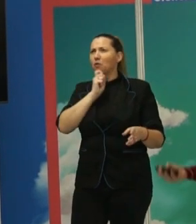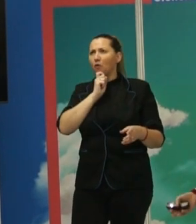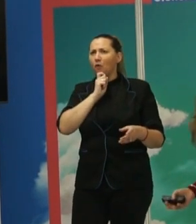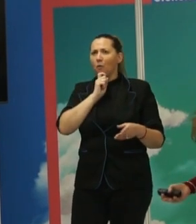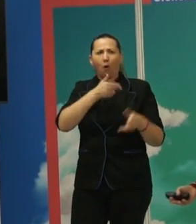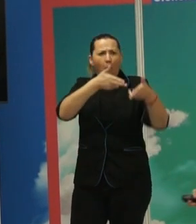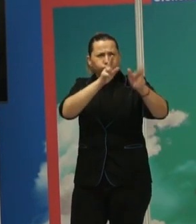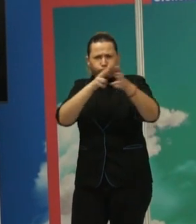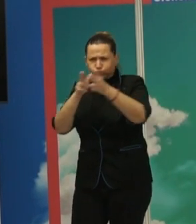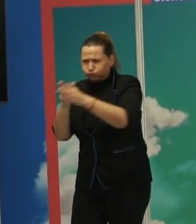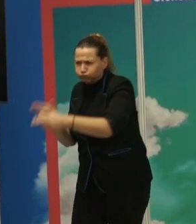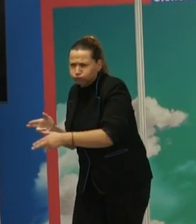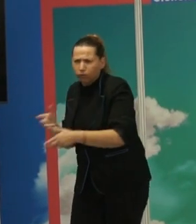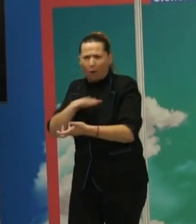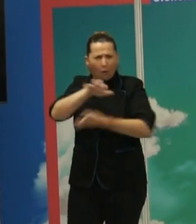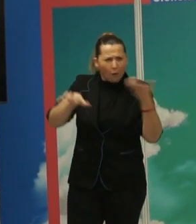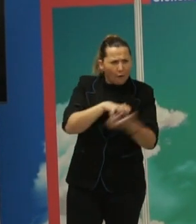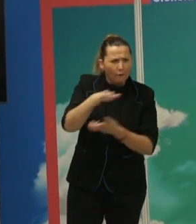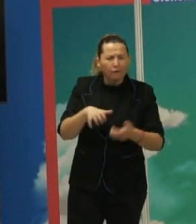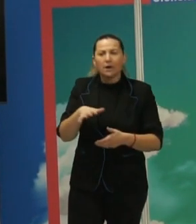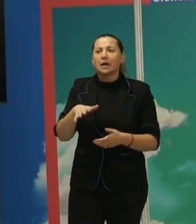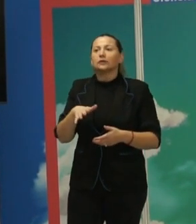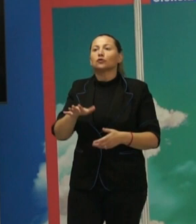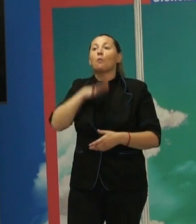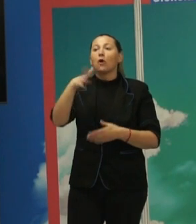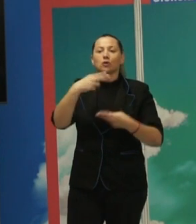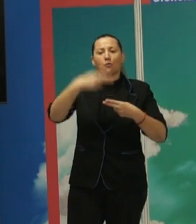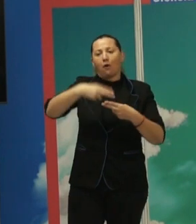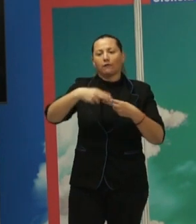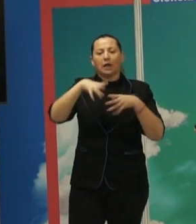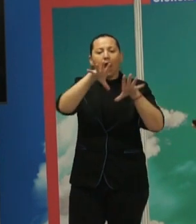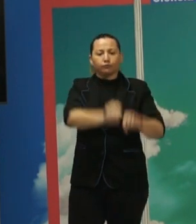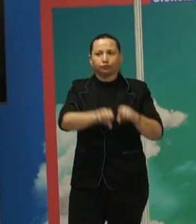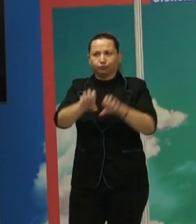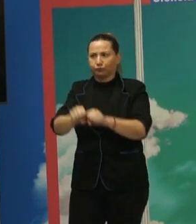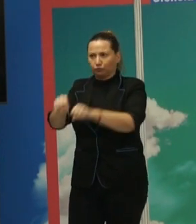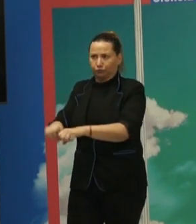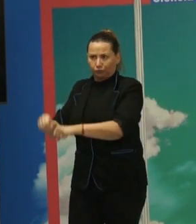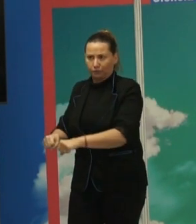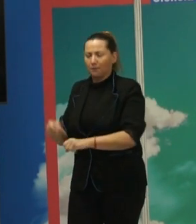muchas veces son por fronteras, nos quedamos solo con una parte de la frontera, pero tiene más.